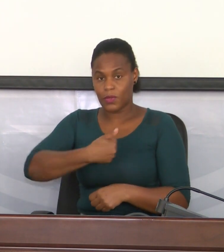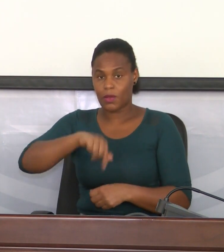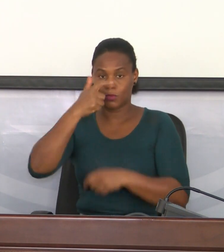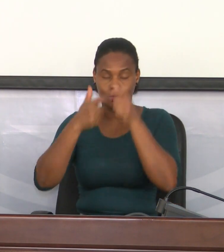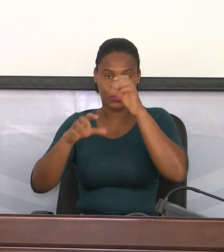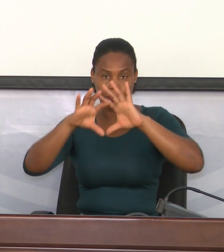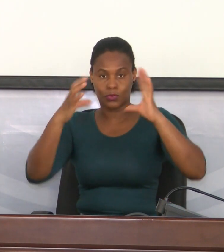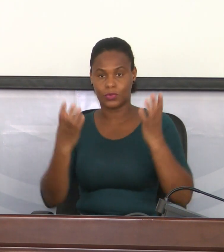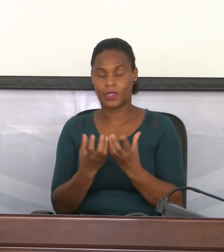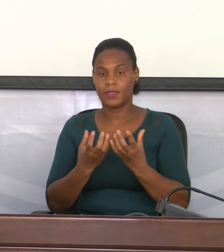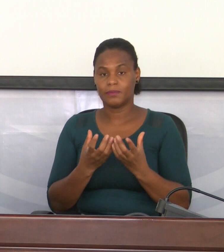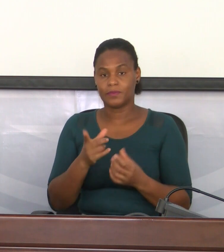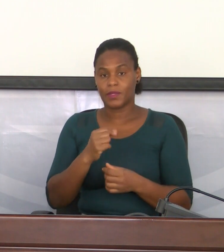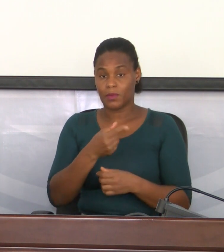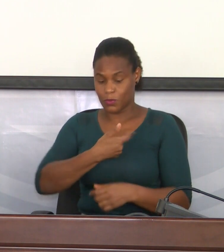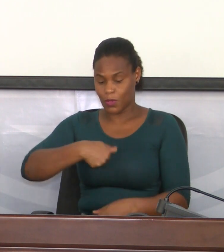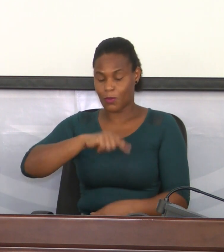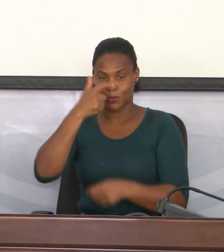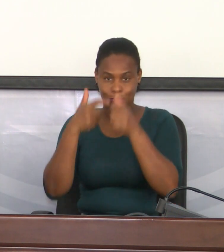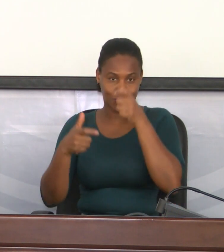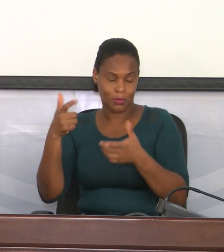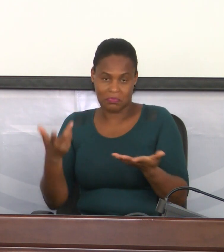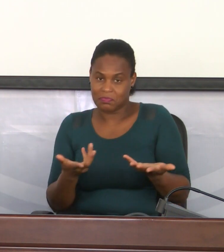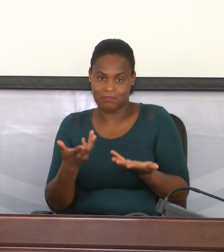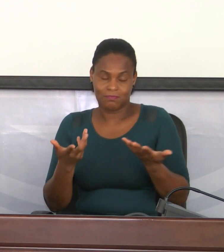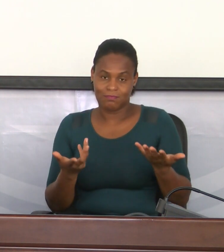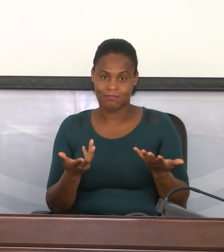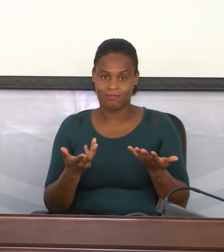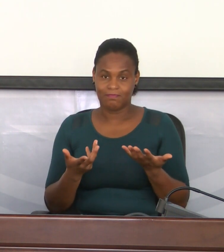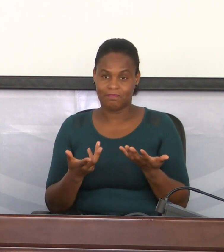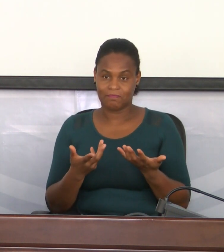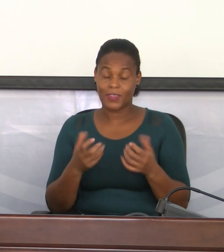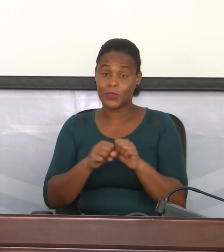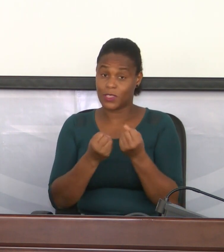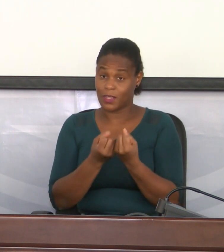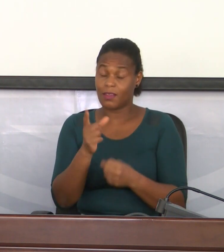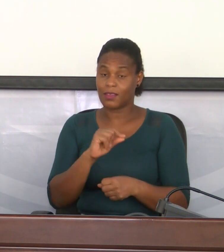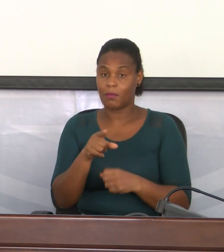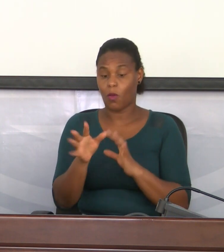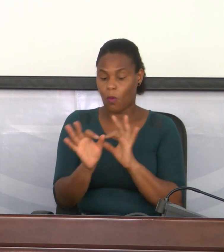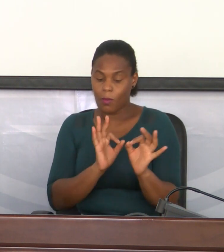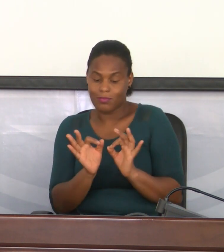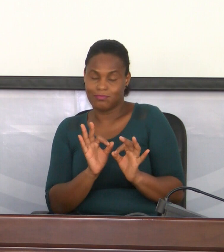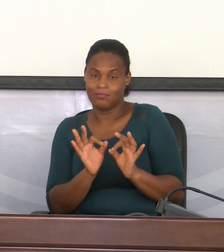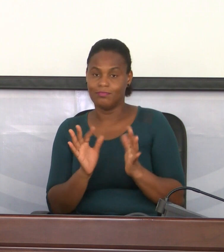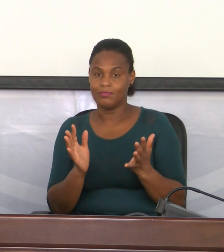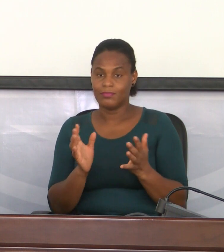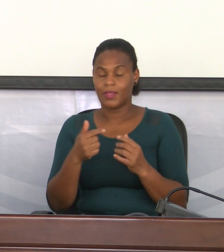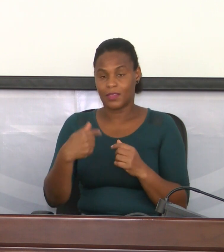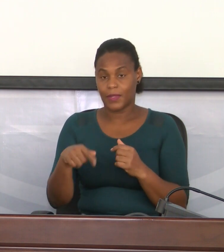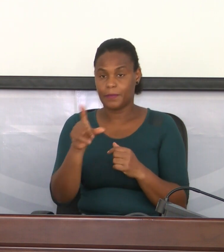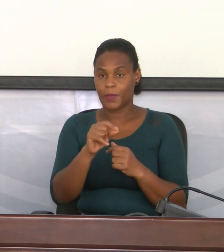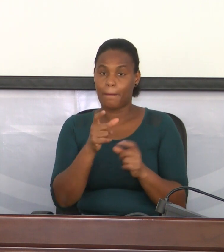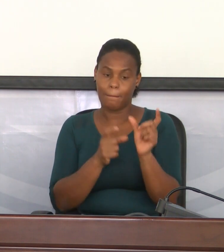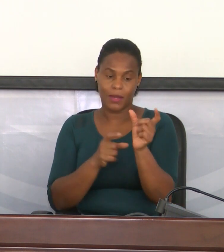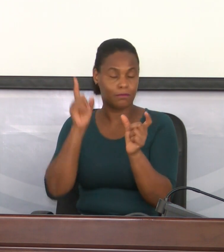população em geral, e nós, os cidadãos e a sociedade civil organizada, que têm também